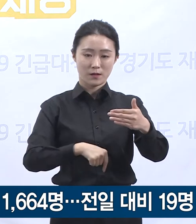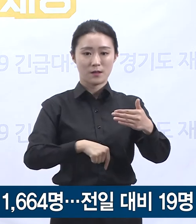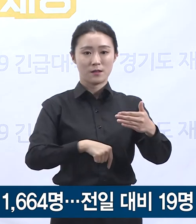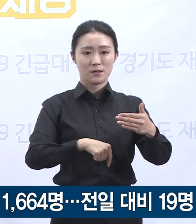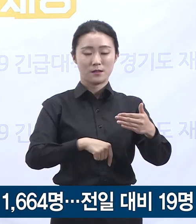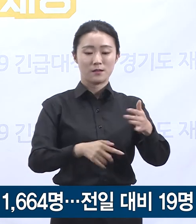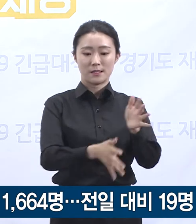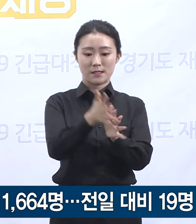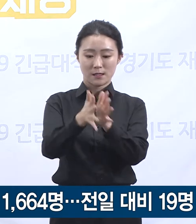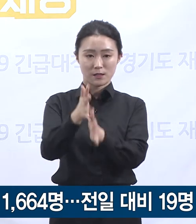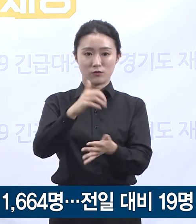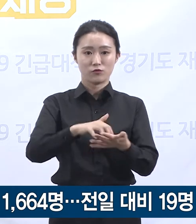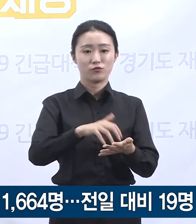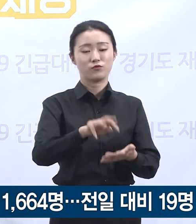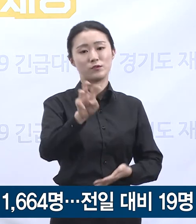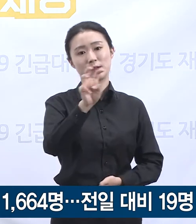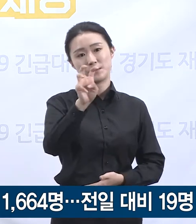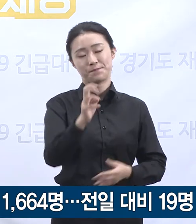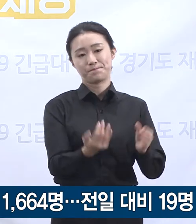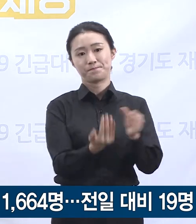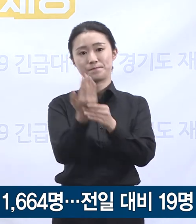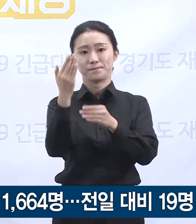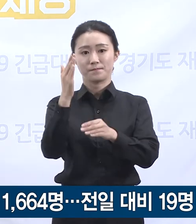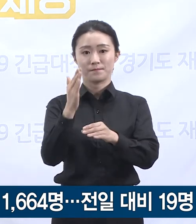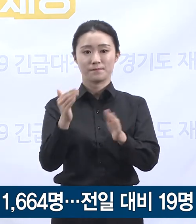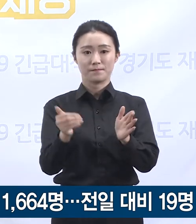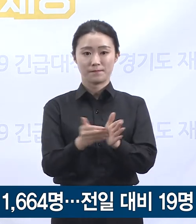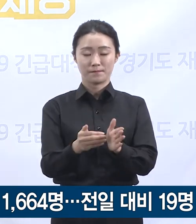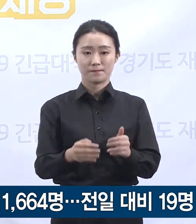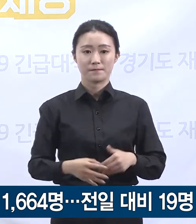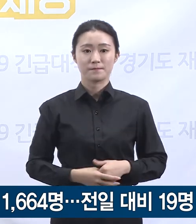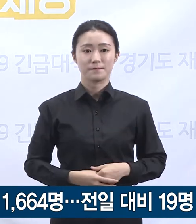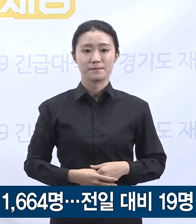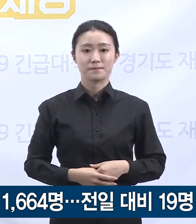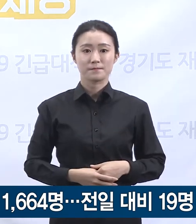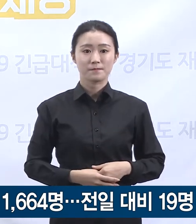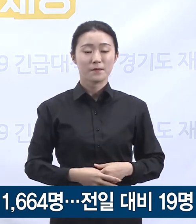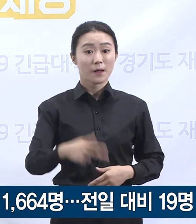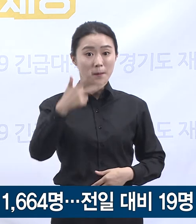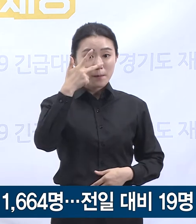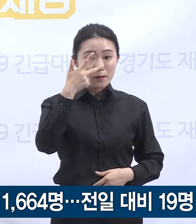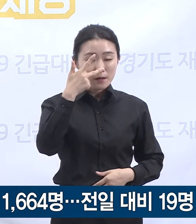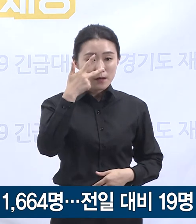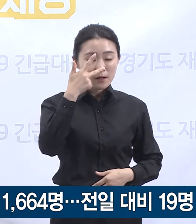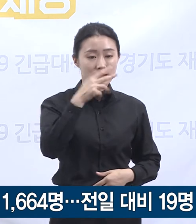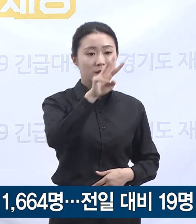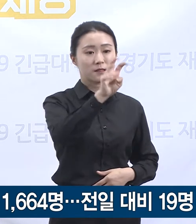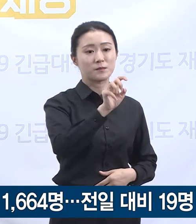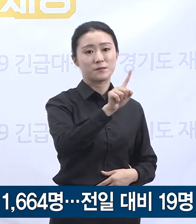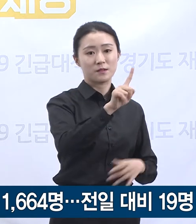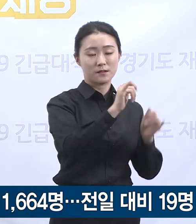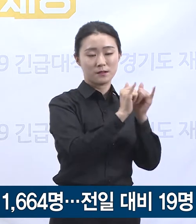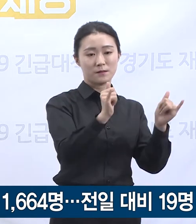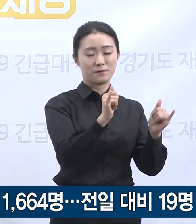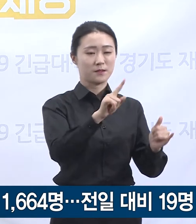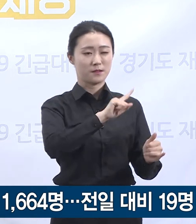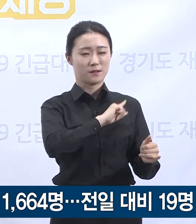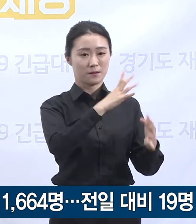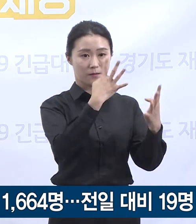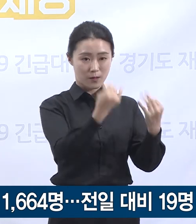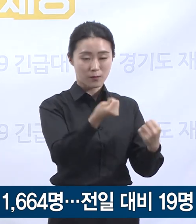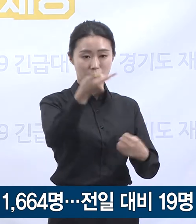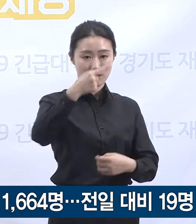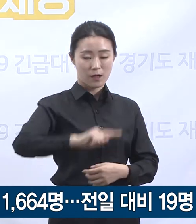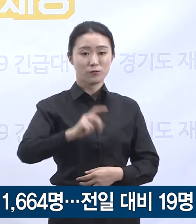도내 시군별 인구 10만 명당 확진자 발생 수는 평택시가 31명으로 가장 높고 다음 군포시